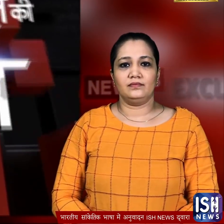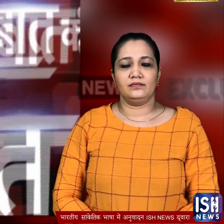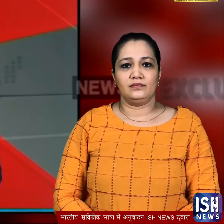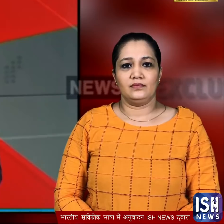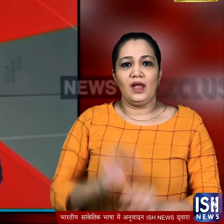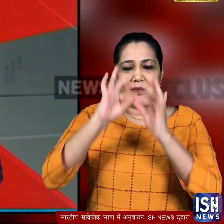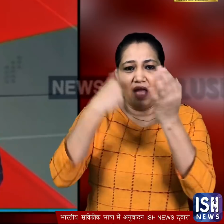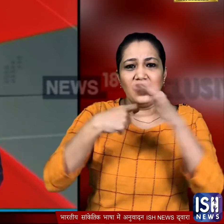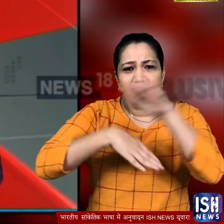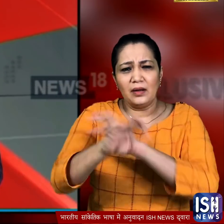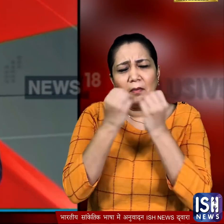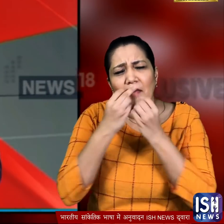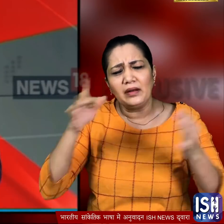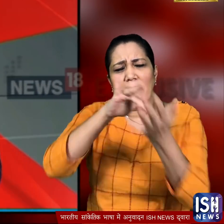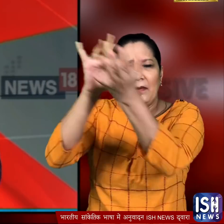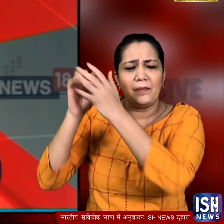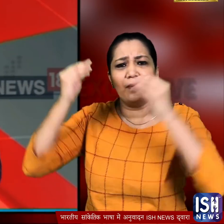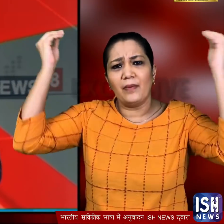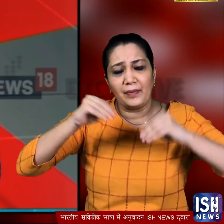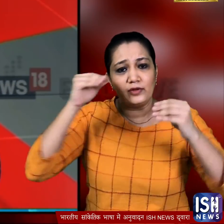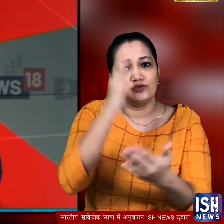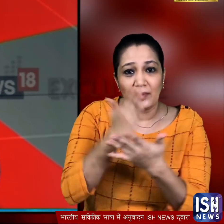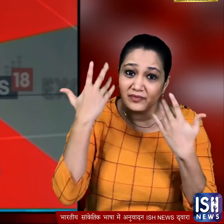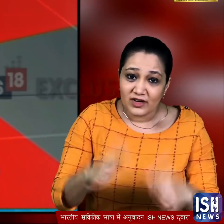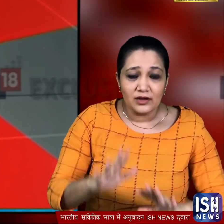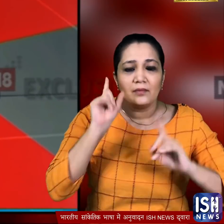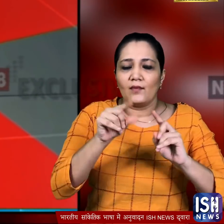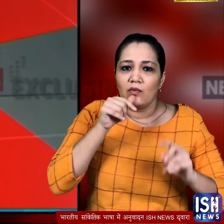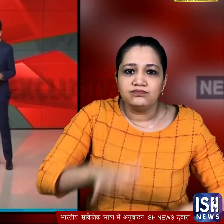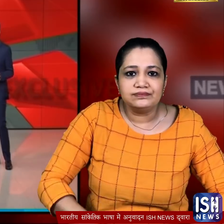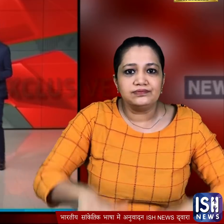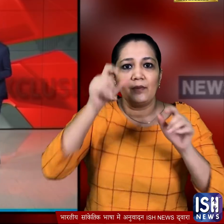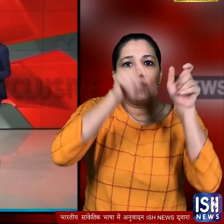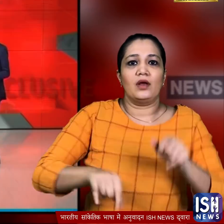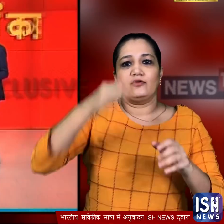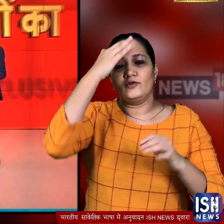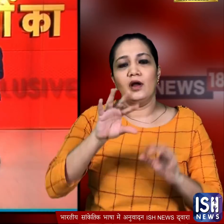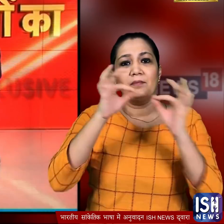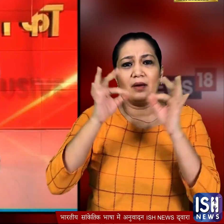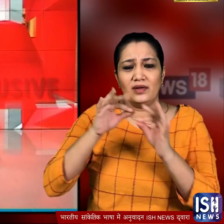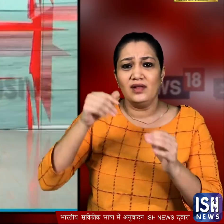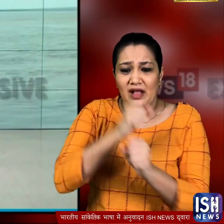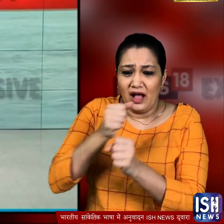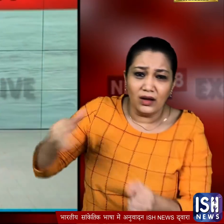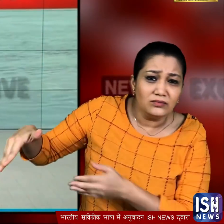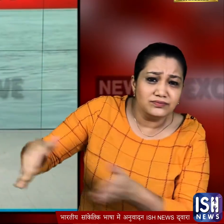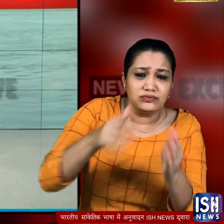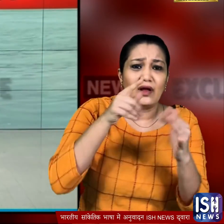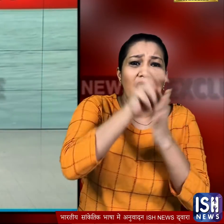बिहार के कई इलाकों में बारिश थमने के बाद नदियों के उफान ने लोगों को मुश्किलों में डाल दिया भागलपूर में तो गंगा नदी के किनारे बसे कुछ गाओं के